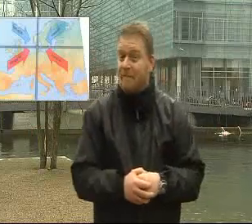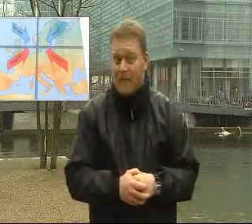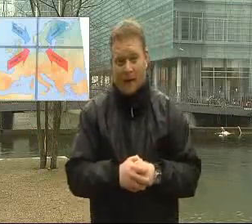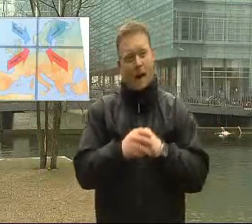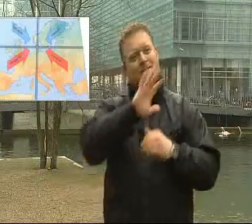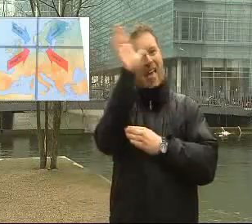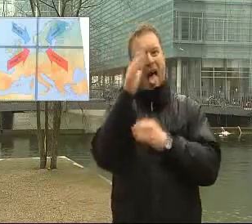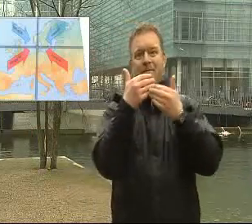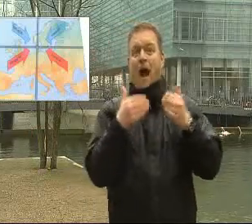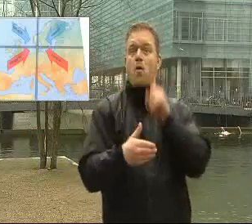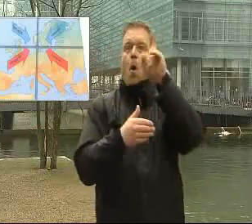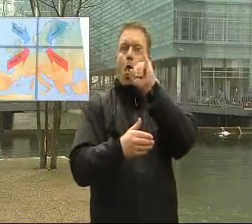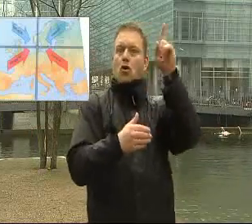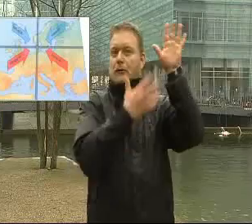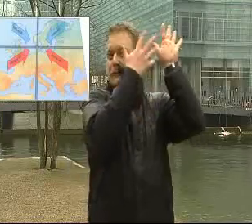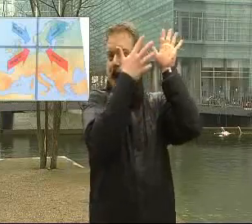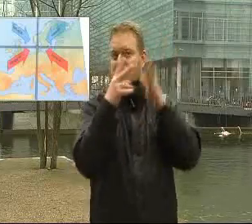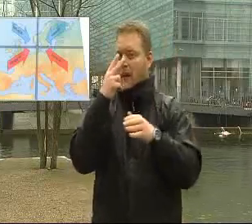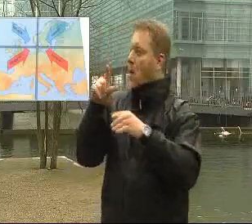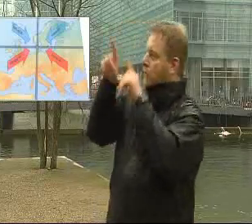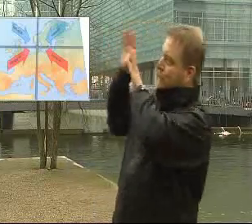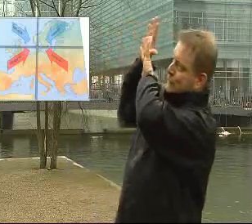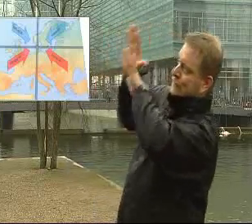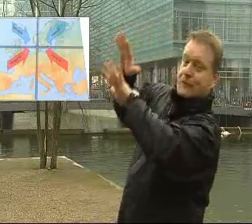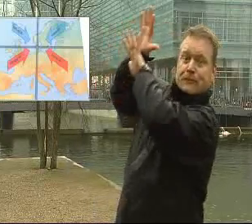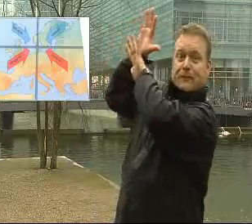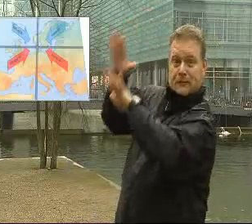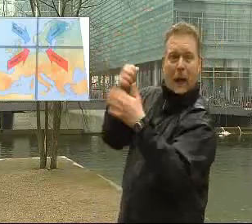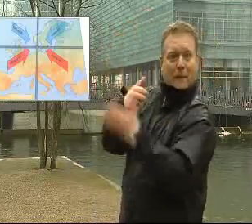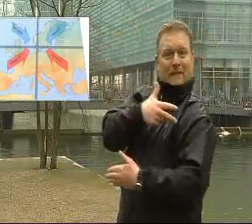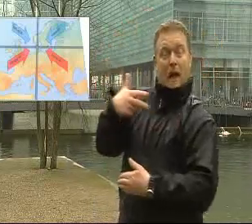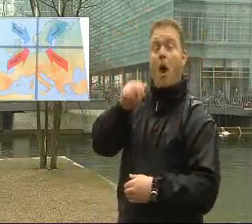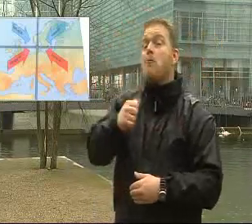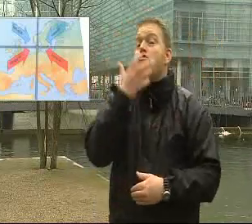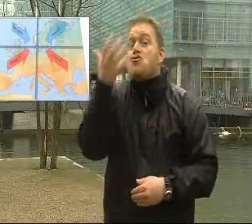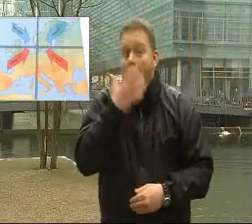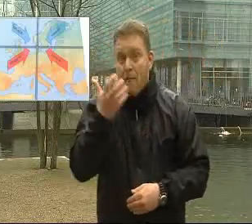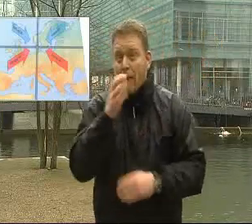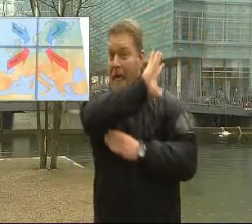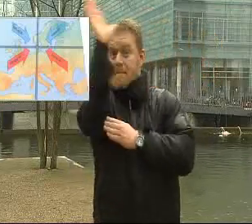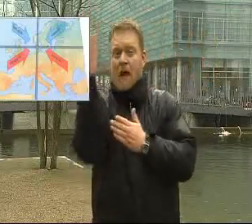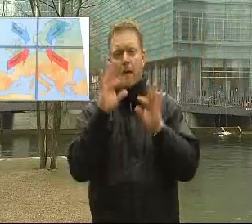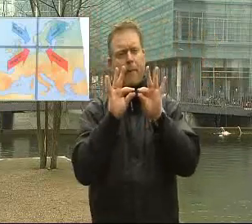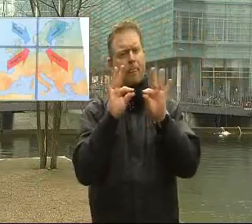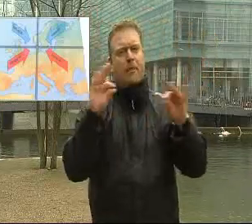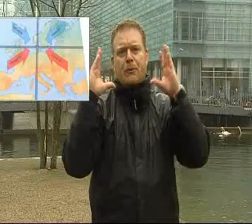Vind fra dette hjørne bringer tør polarluft til Danmark, og det betyder også et minimum af skyer. Ergo